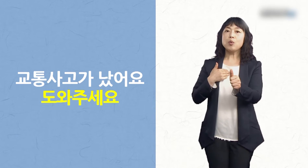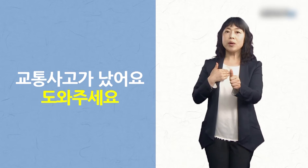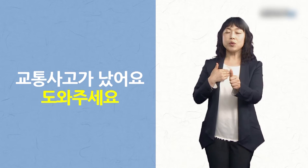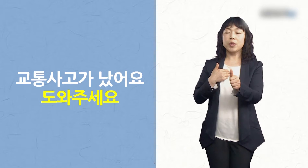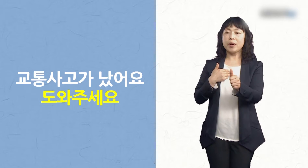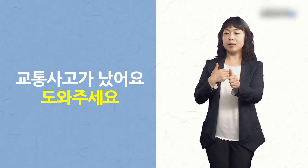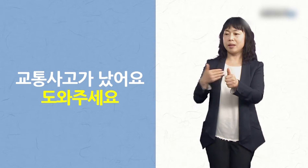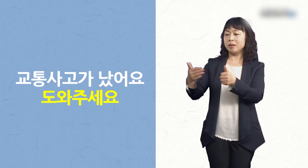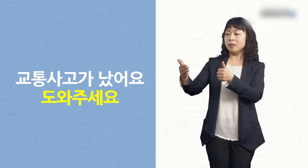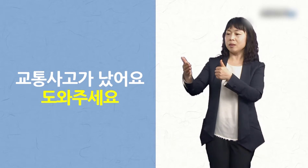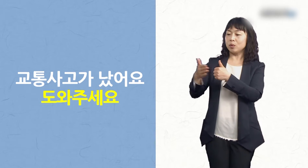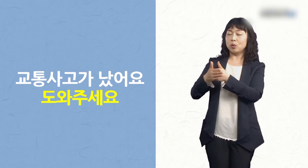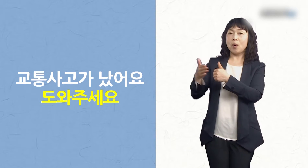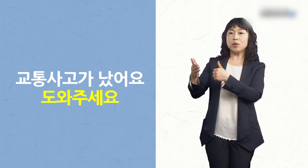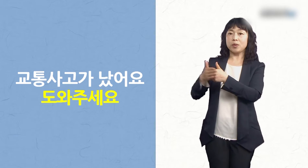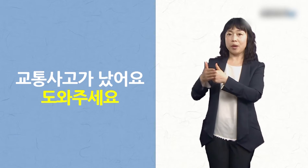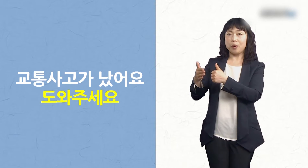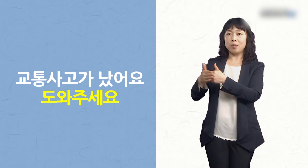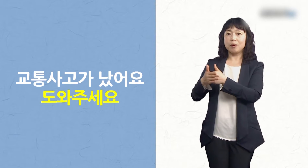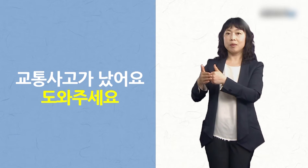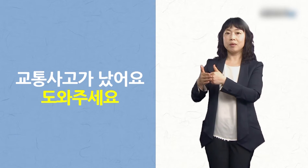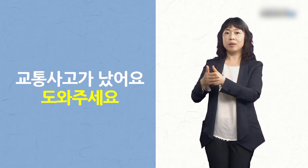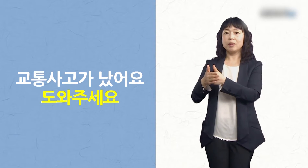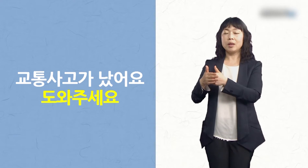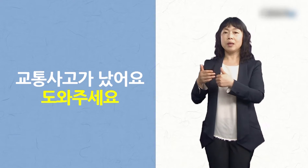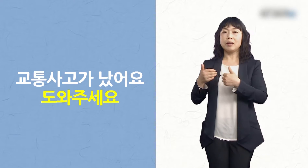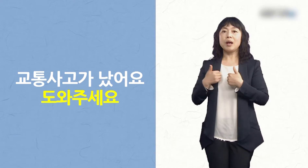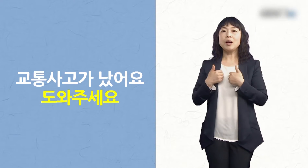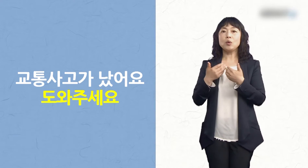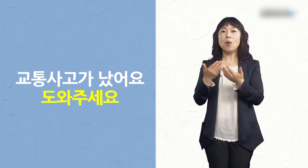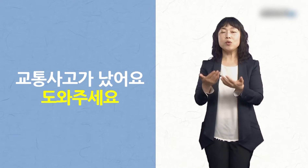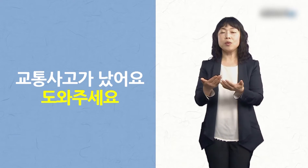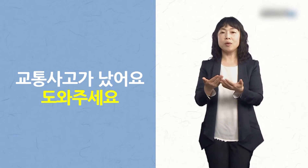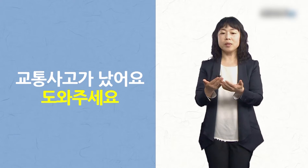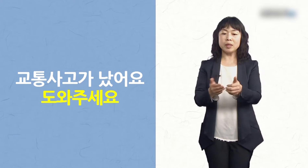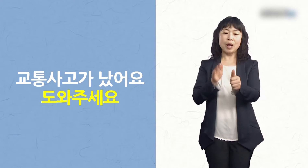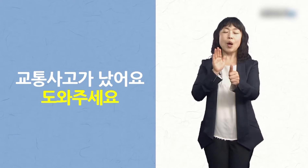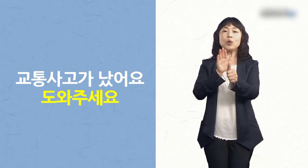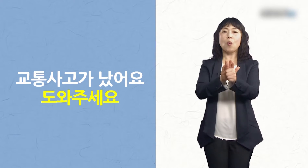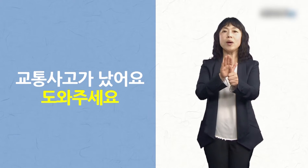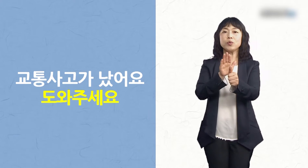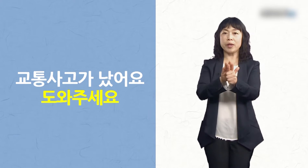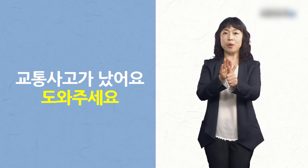도와주세요로 할 때는 도와주세요. 내가 도와주는 것은 도와주세요.